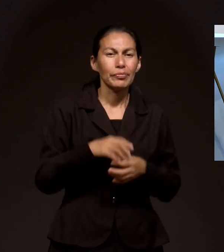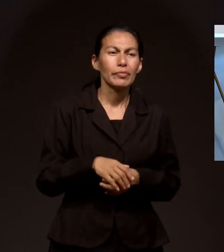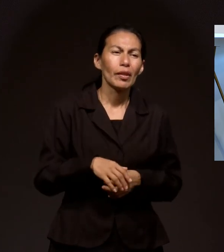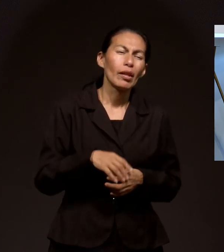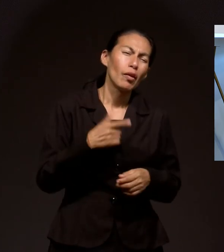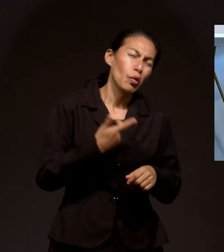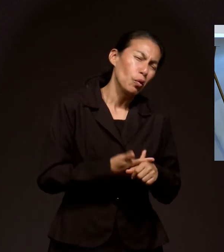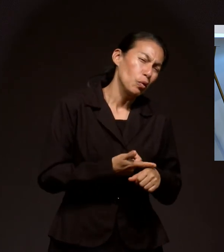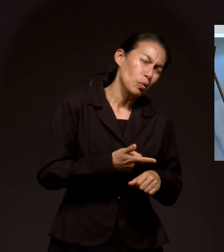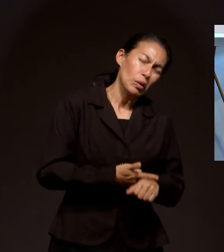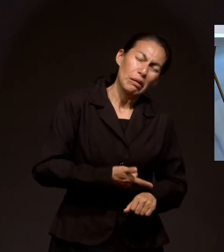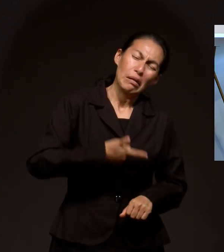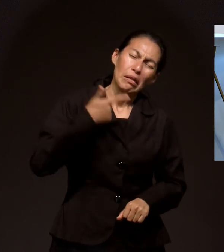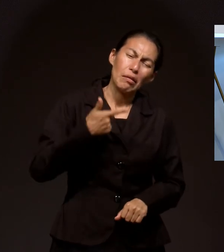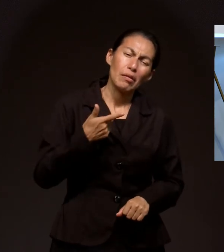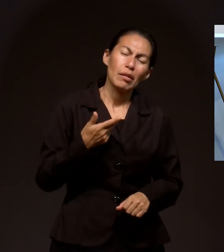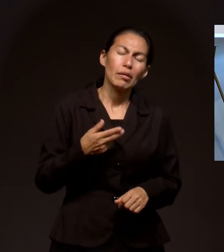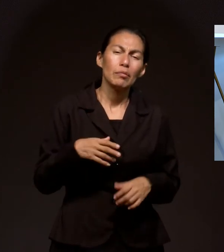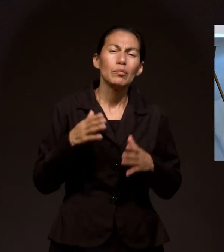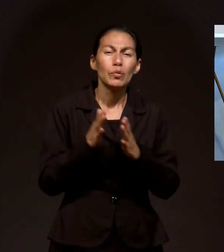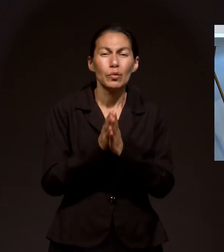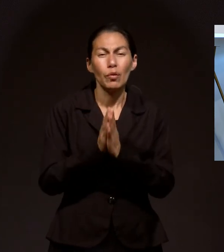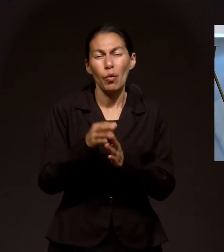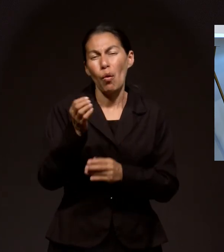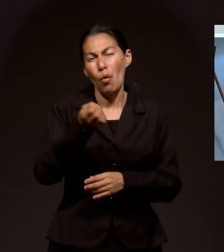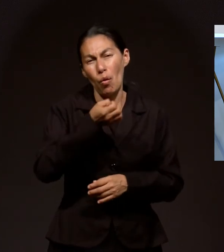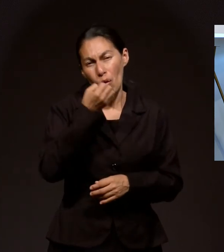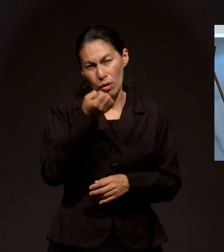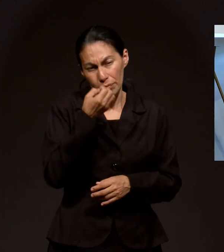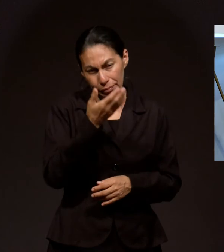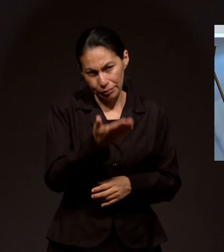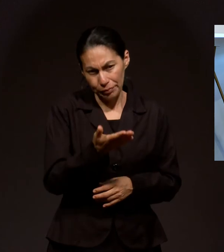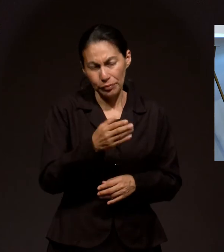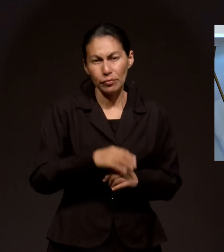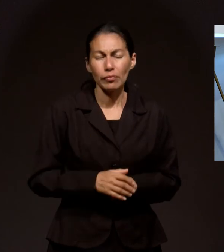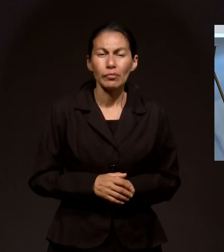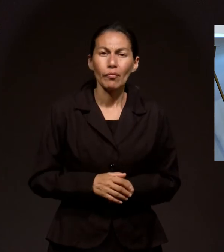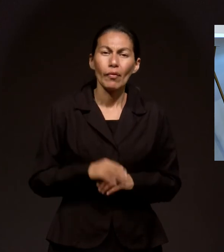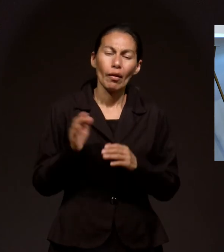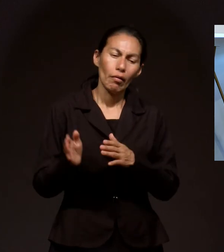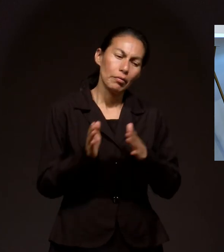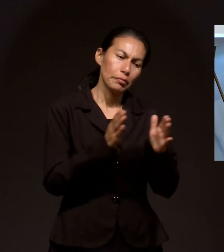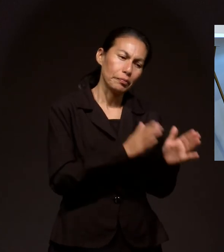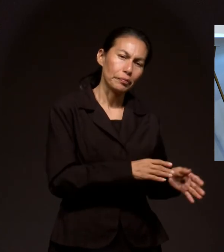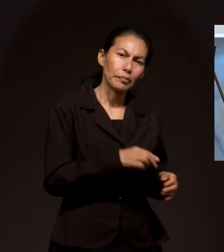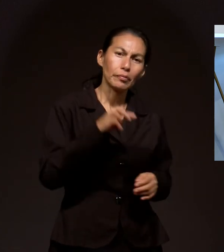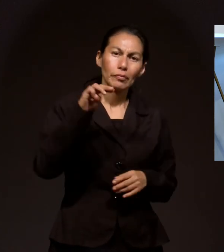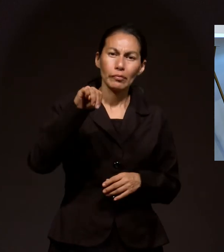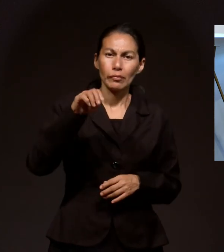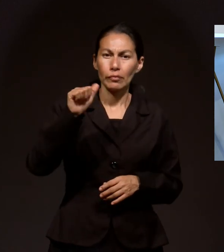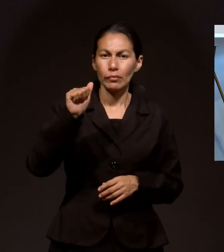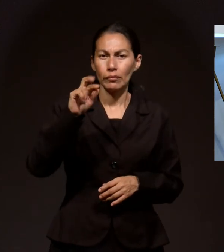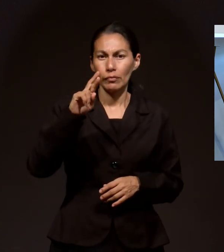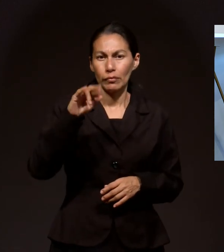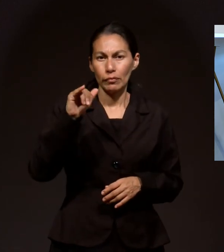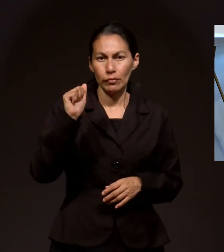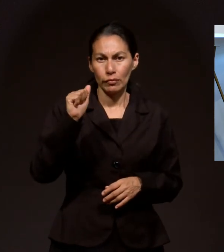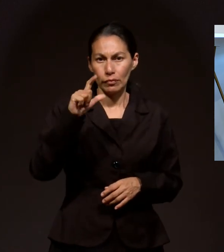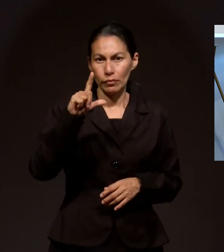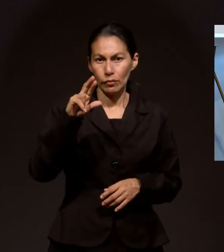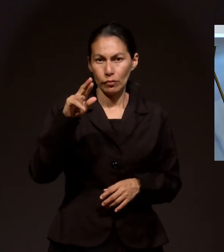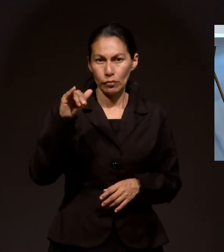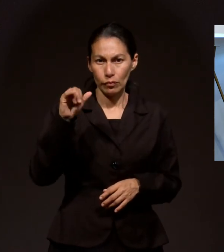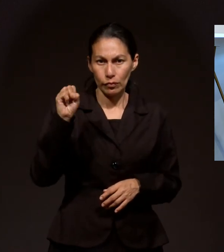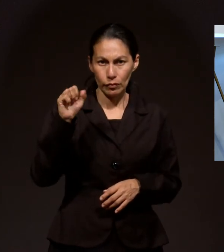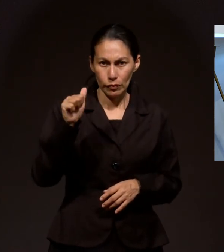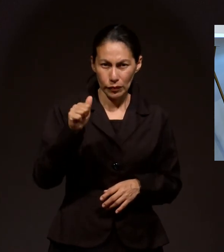Carmen Les pido que nos unamos En oración por Rubén También sigamos orando Por Doña María Luisa